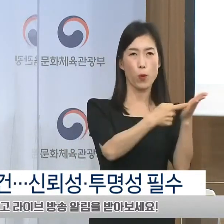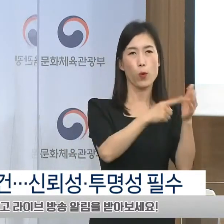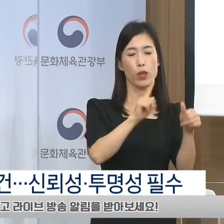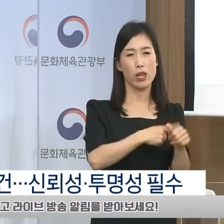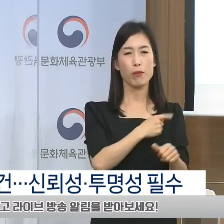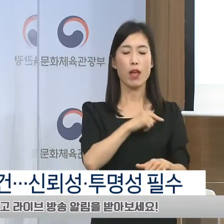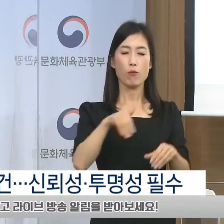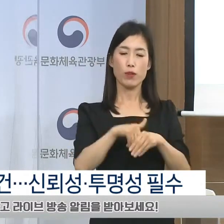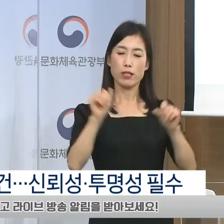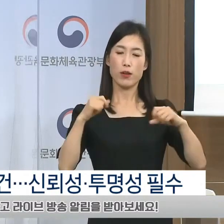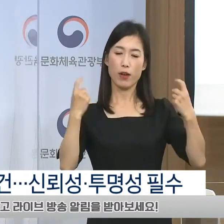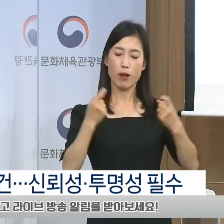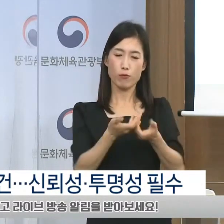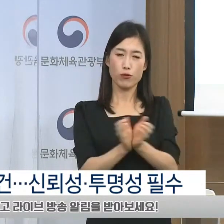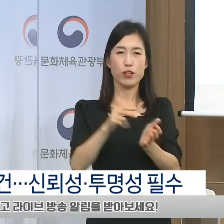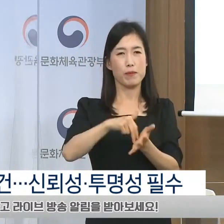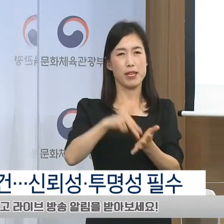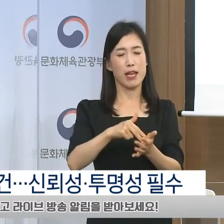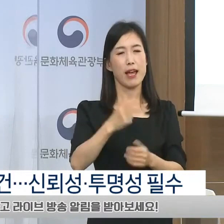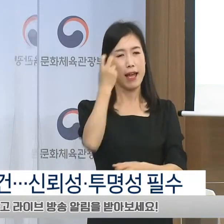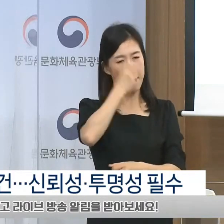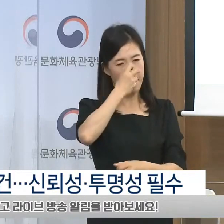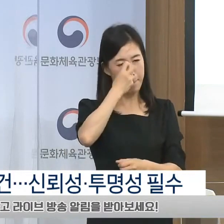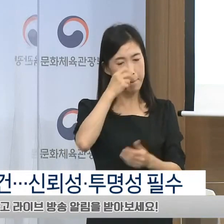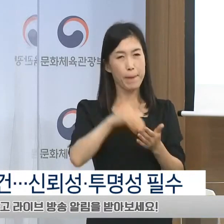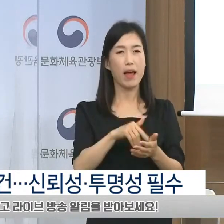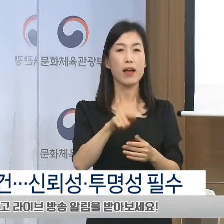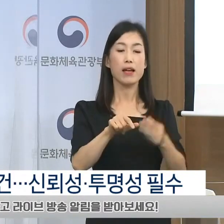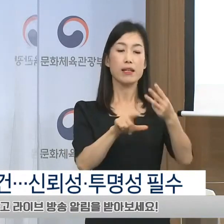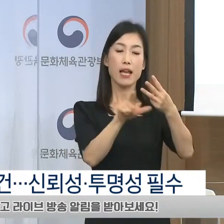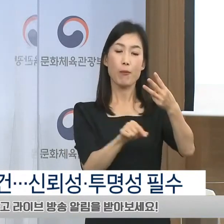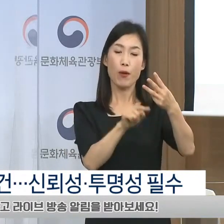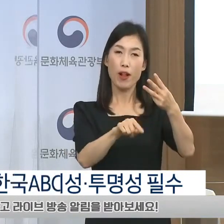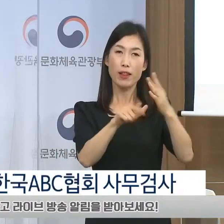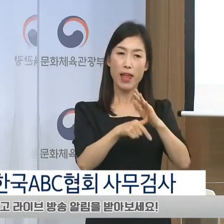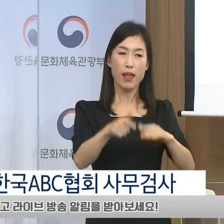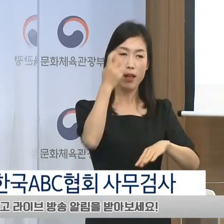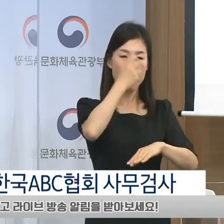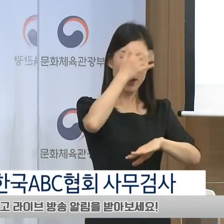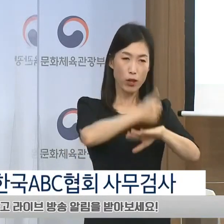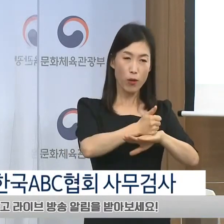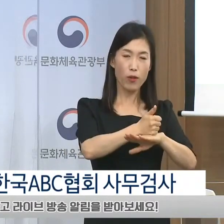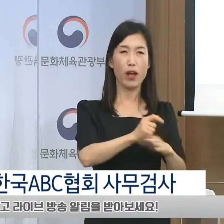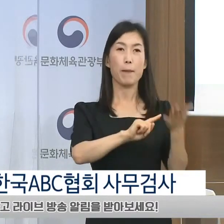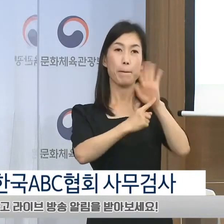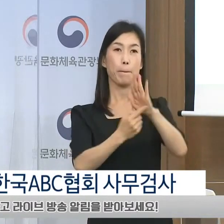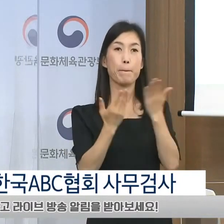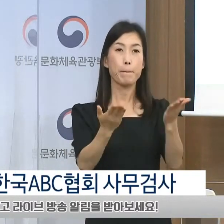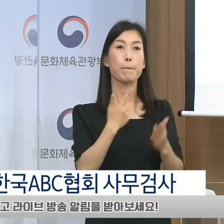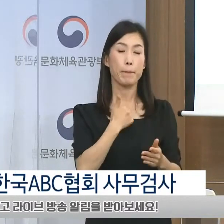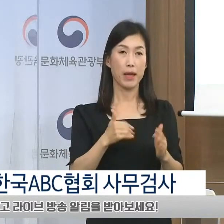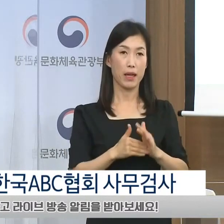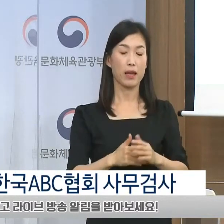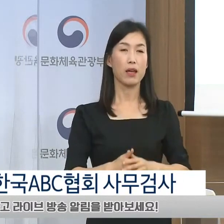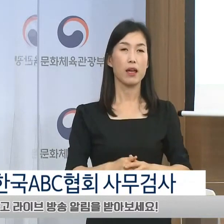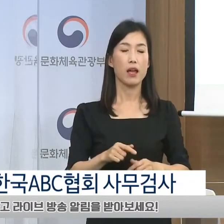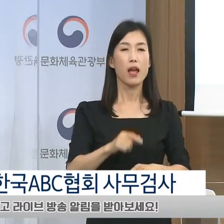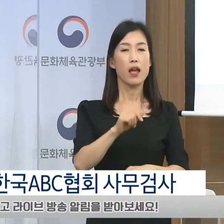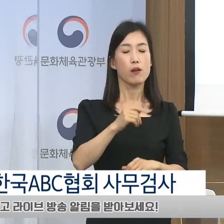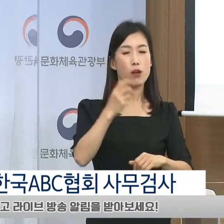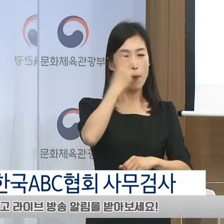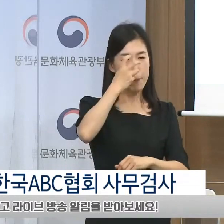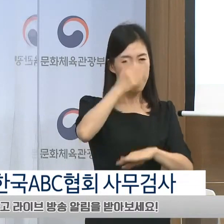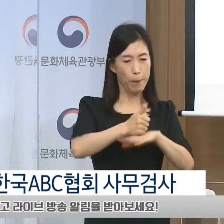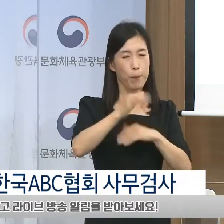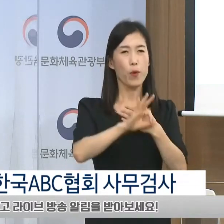지난 3월 16일 그 결과를 발표한 바 있습니다. 사무검사 결과 문체부는 부수공사